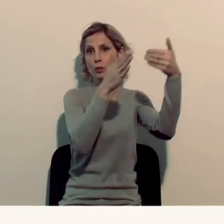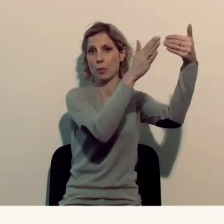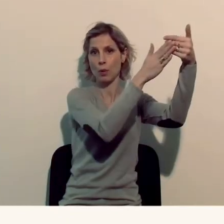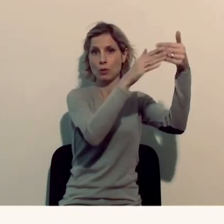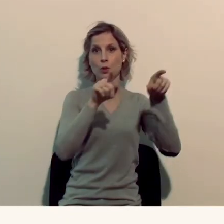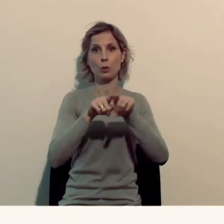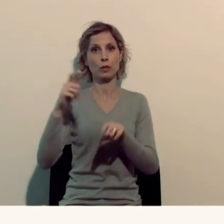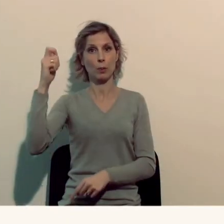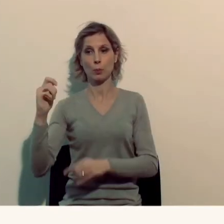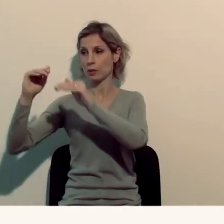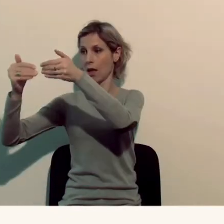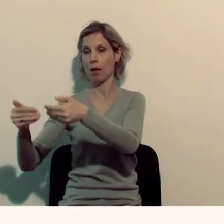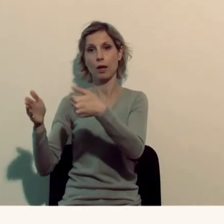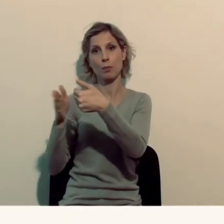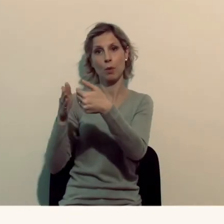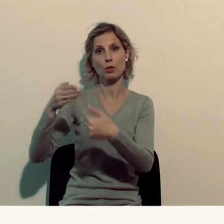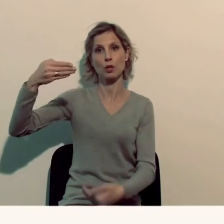de l'arrêt de bus Magenta,